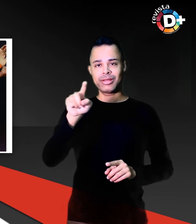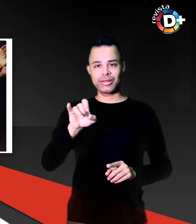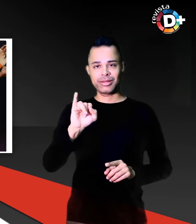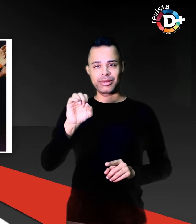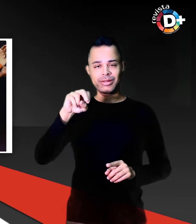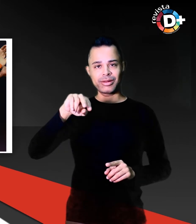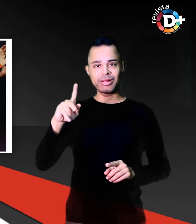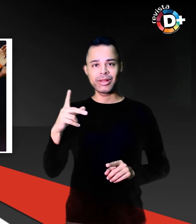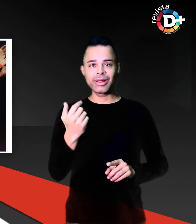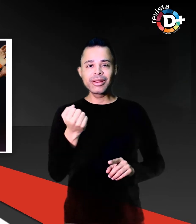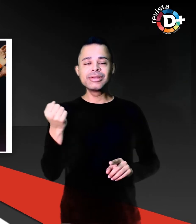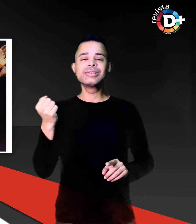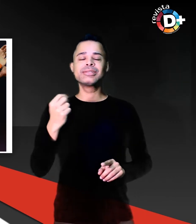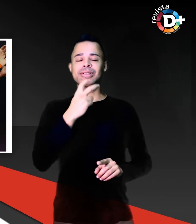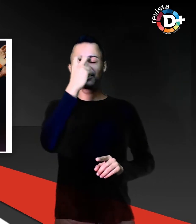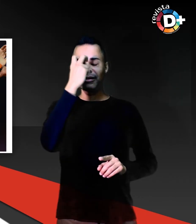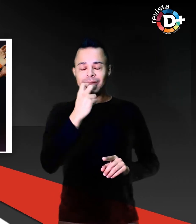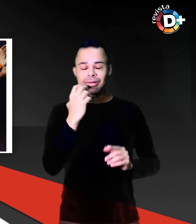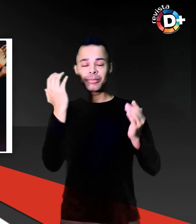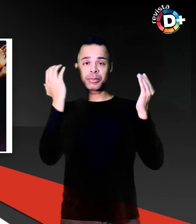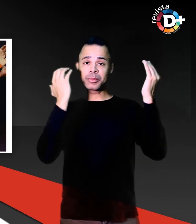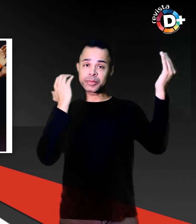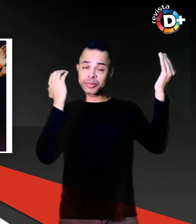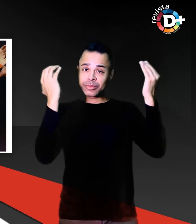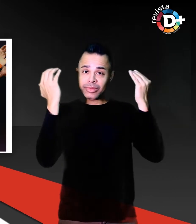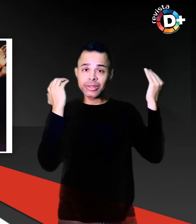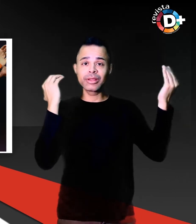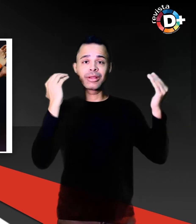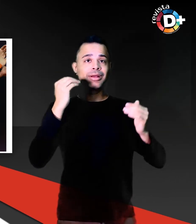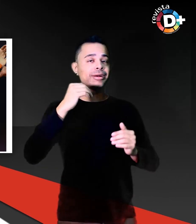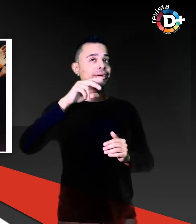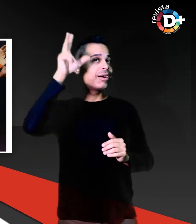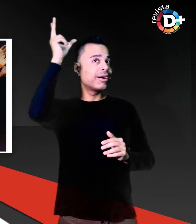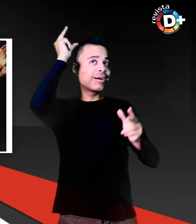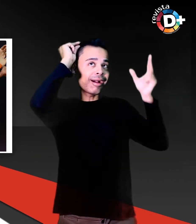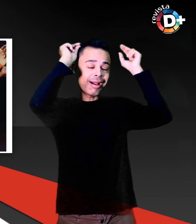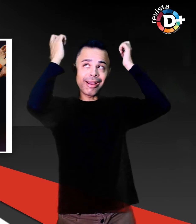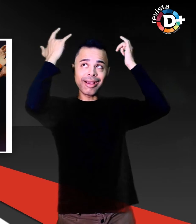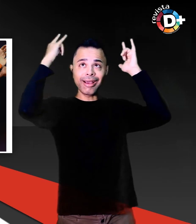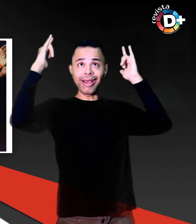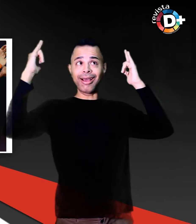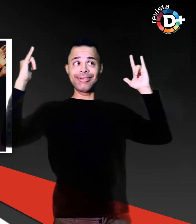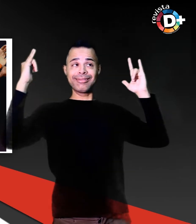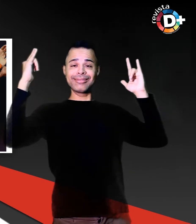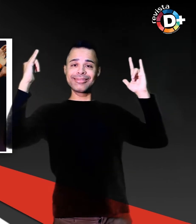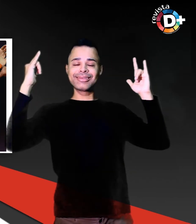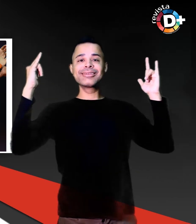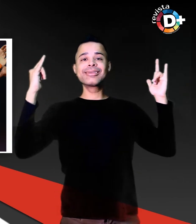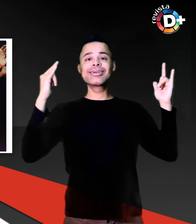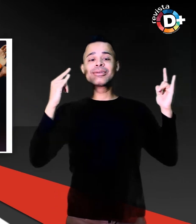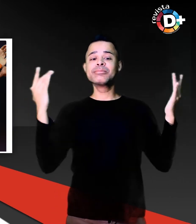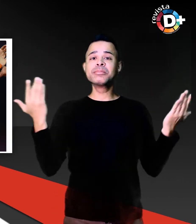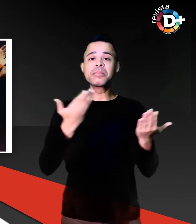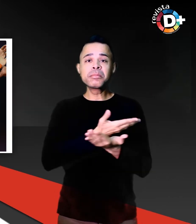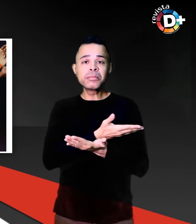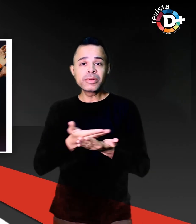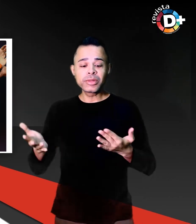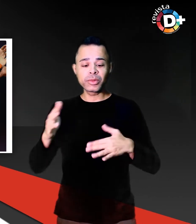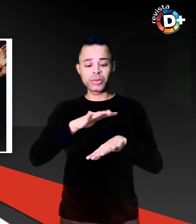descobriu aos 16 anos que tinha retinose pigmentar, perdendo a visão gradualmente. Correr